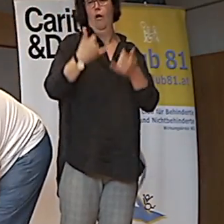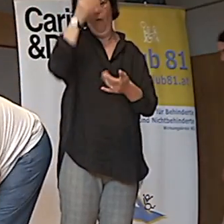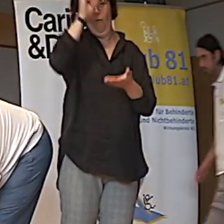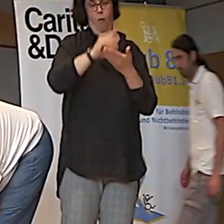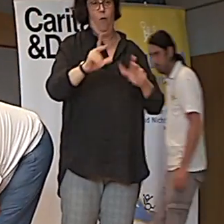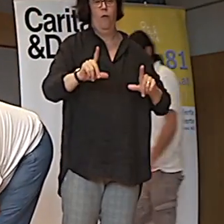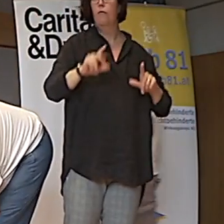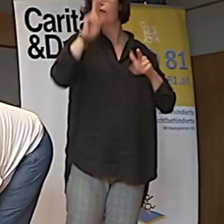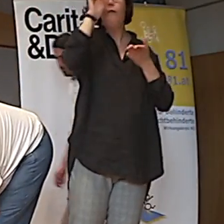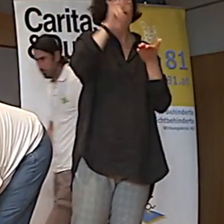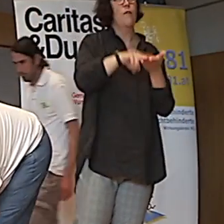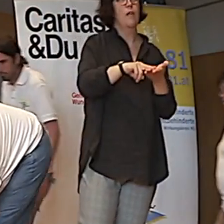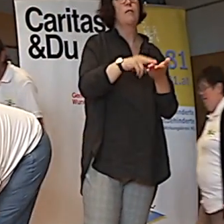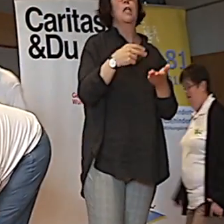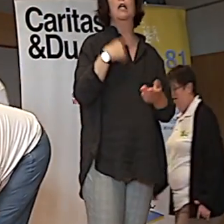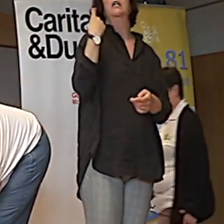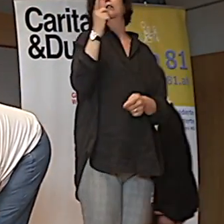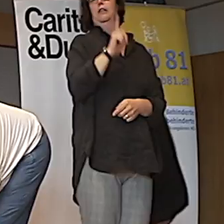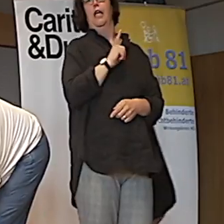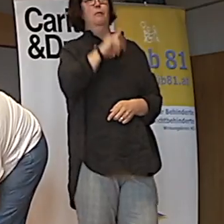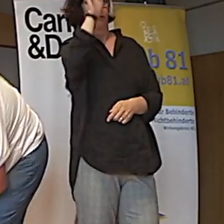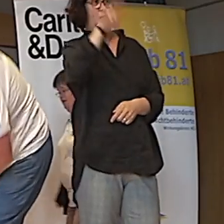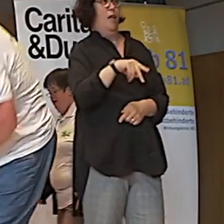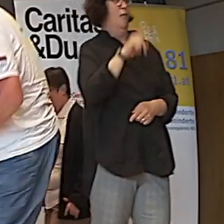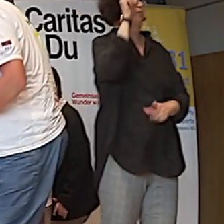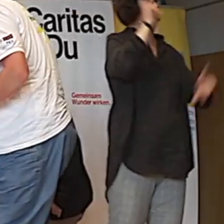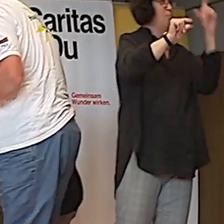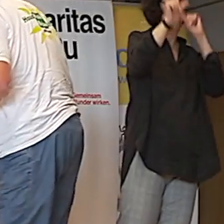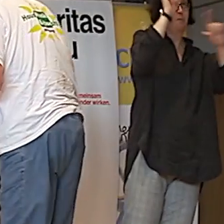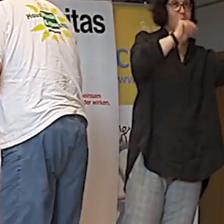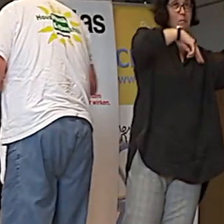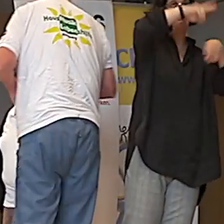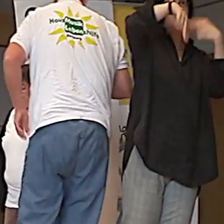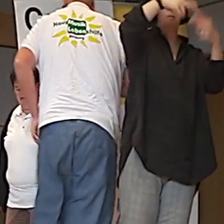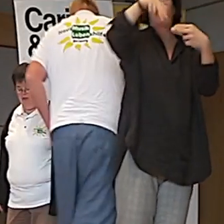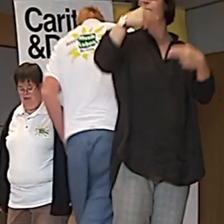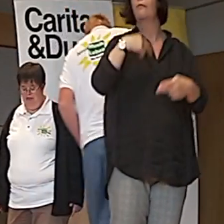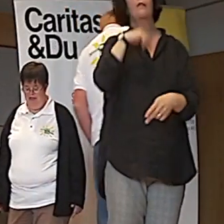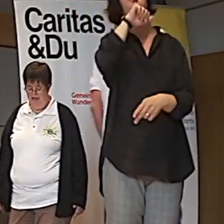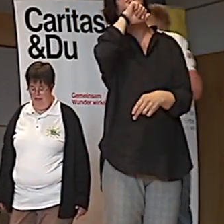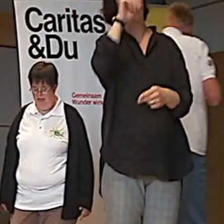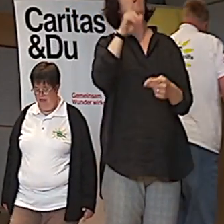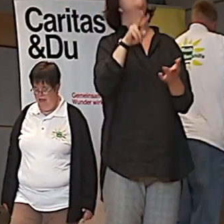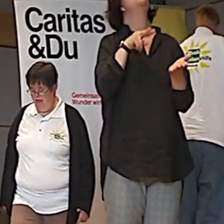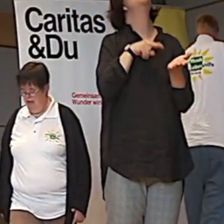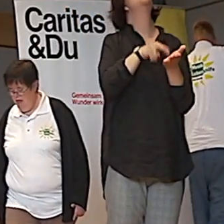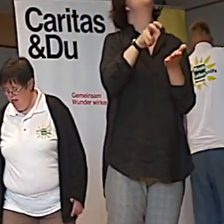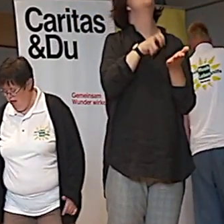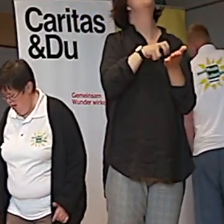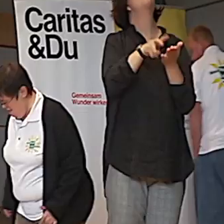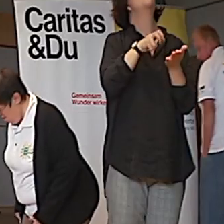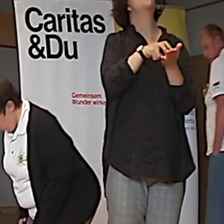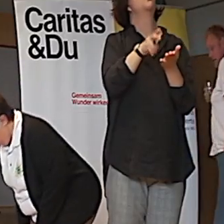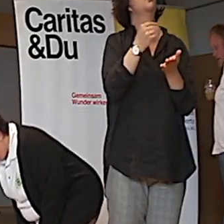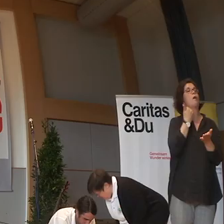Und wenn ich in Wien fortgehe, dann mache ich das so, was ich gerne zu Fuß nach